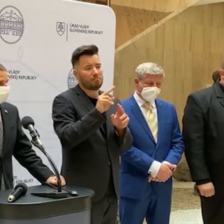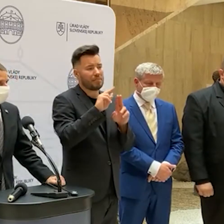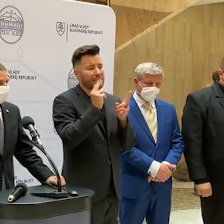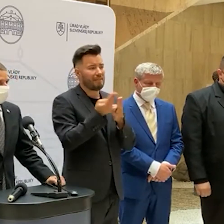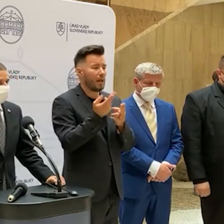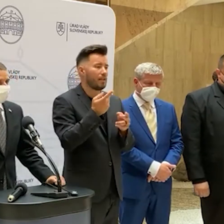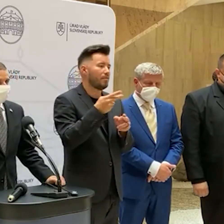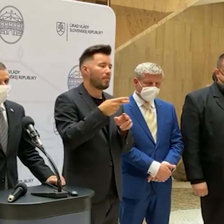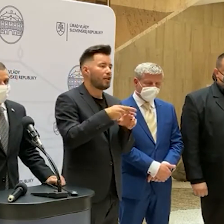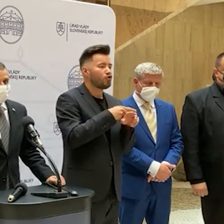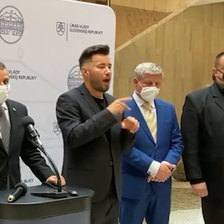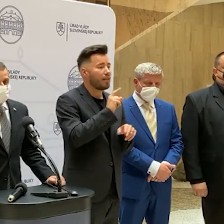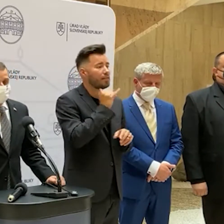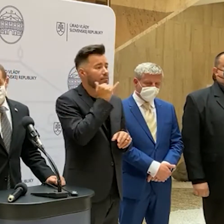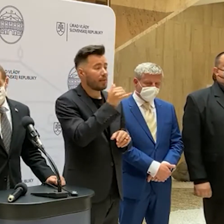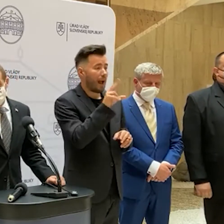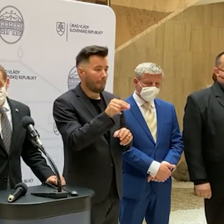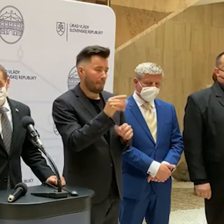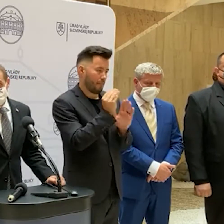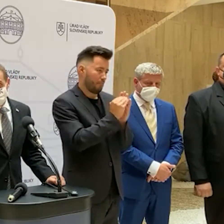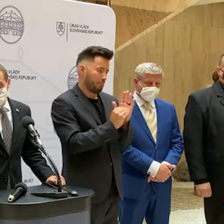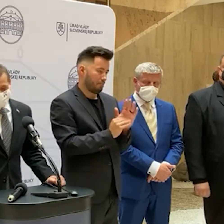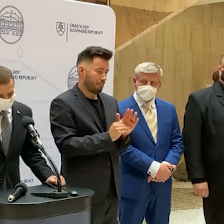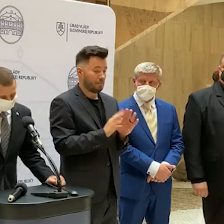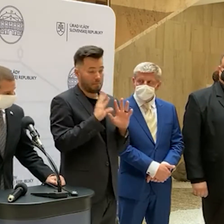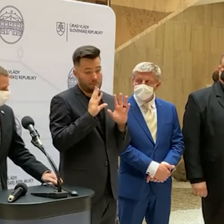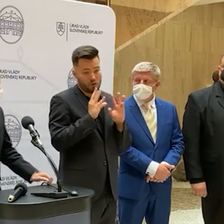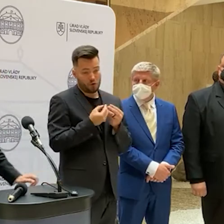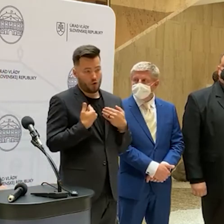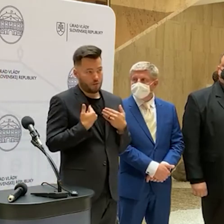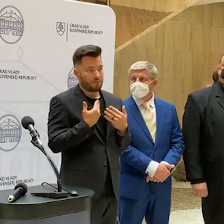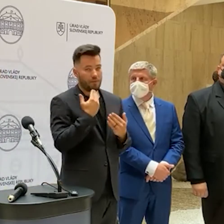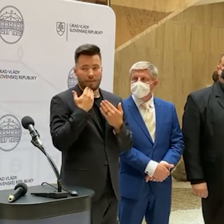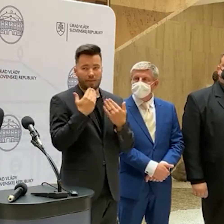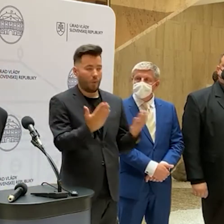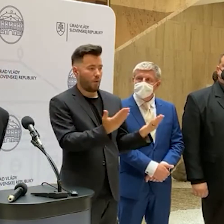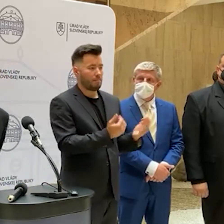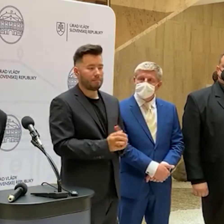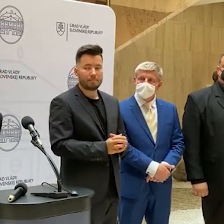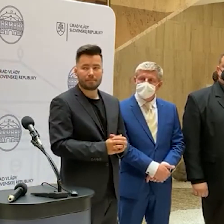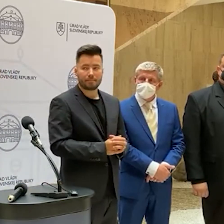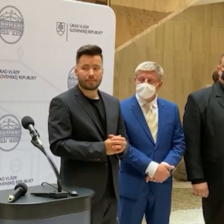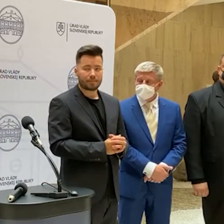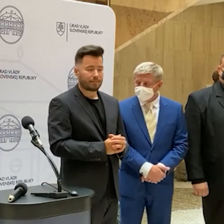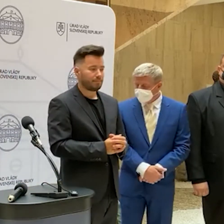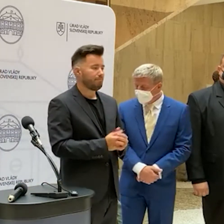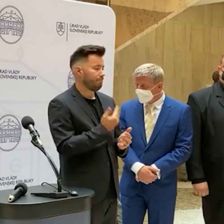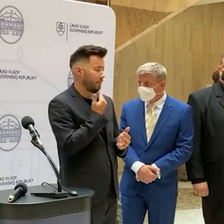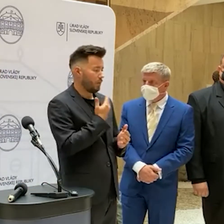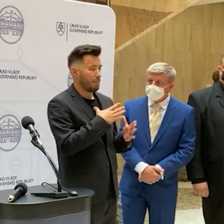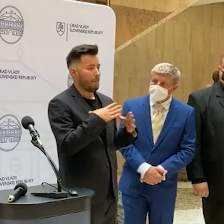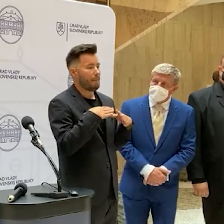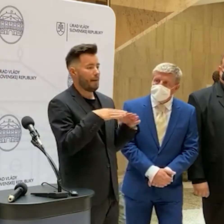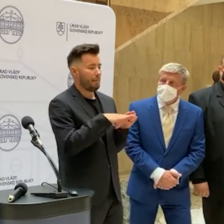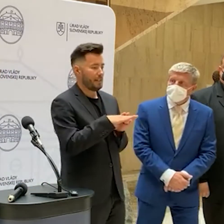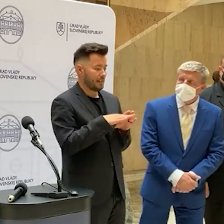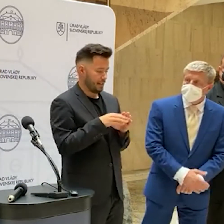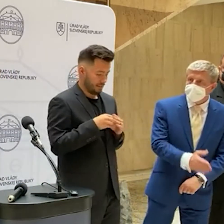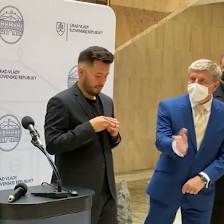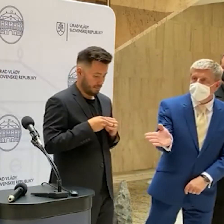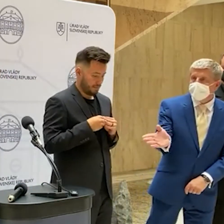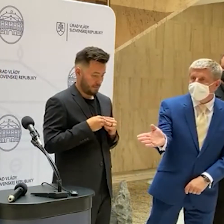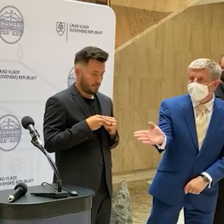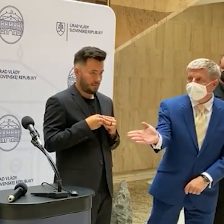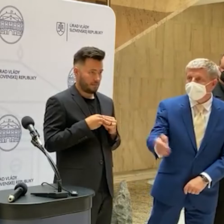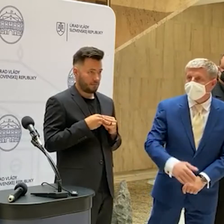vstúpiť. Toľko asi za mňa. Ďakujem veľmi pekne. Ďakujem veľmi pekne. Nech sa páči, pán minister zdravotníctva k aktuálnej epidemioložickej